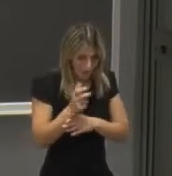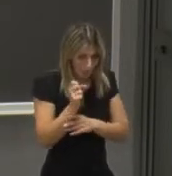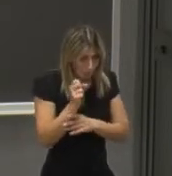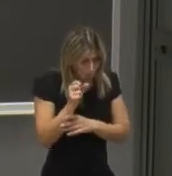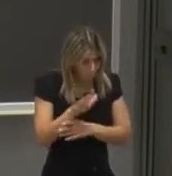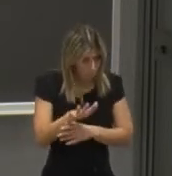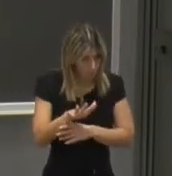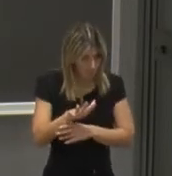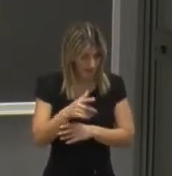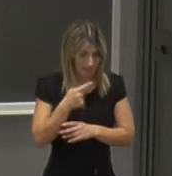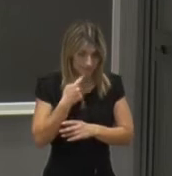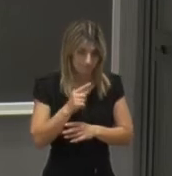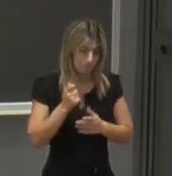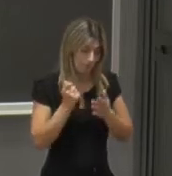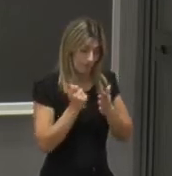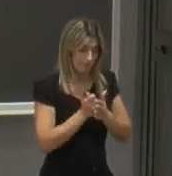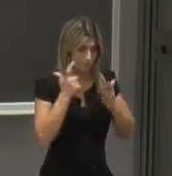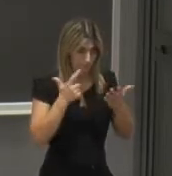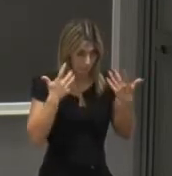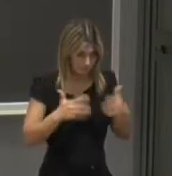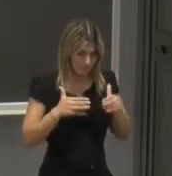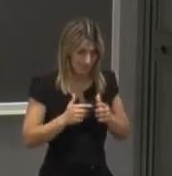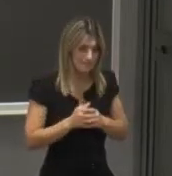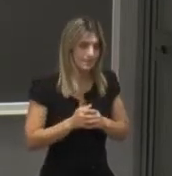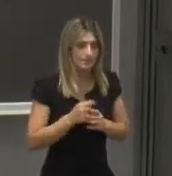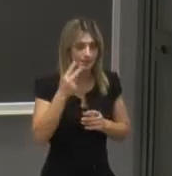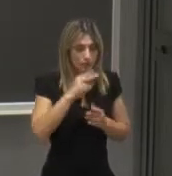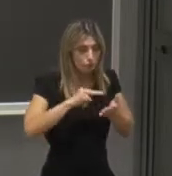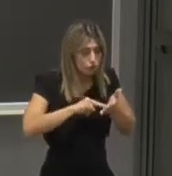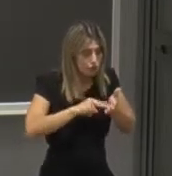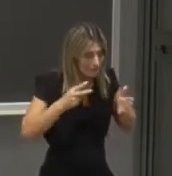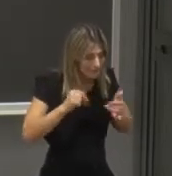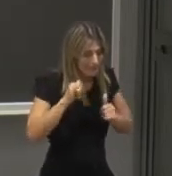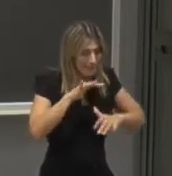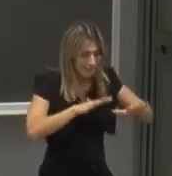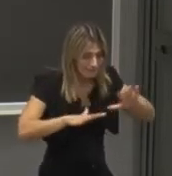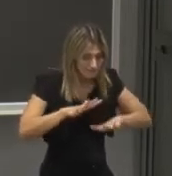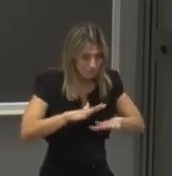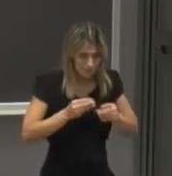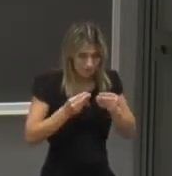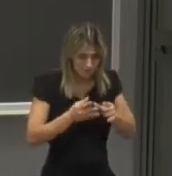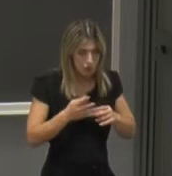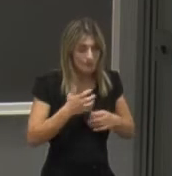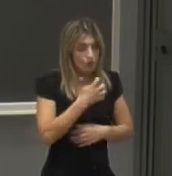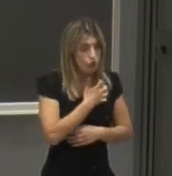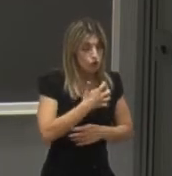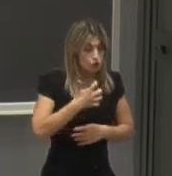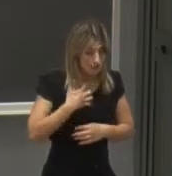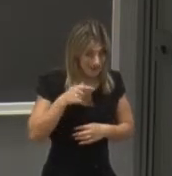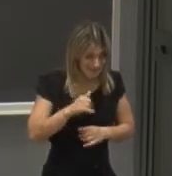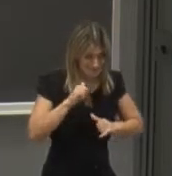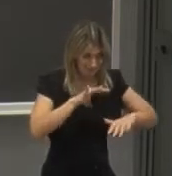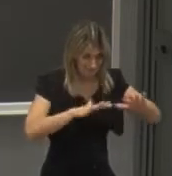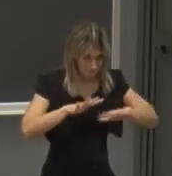diciamo di primaria importanza ovvero sia l'ingegneria dell'informazione le scienze dell